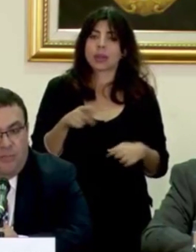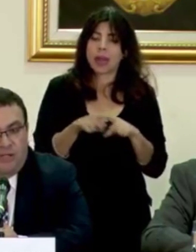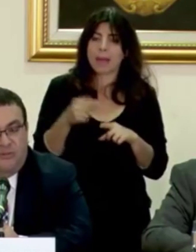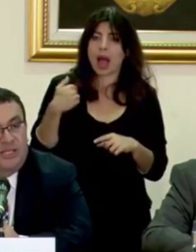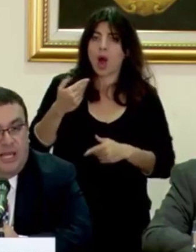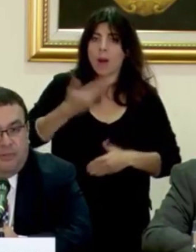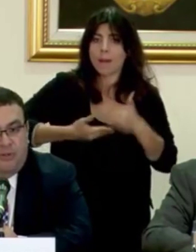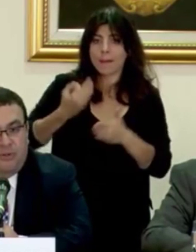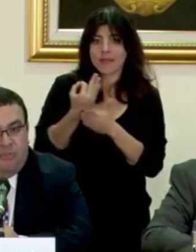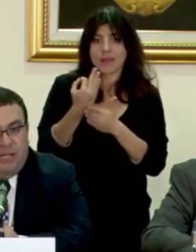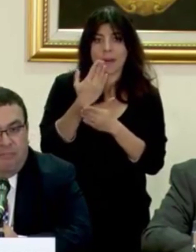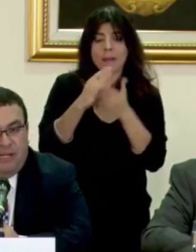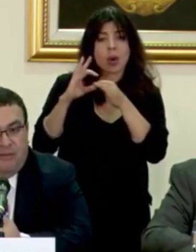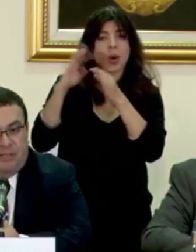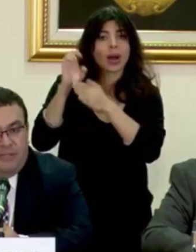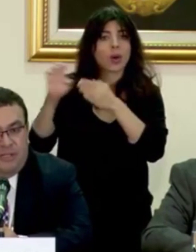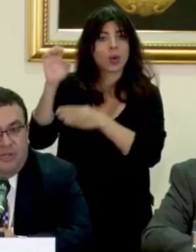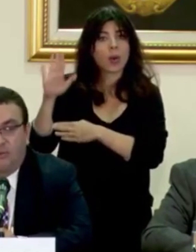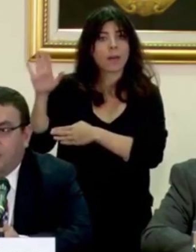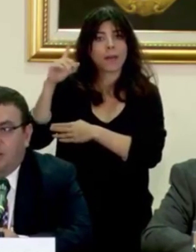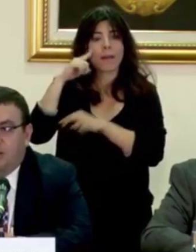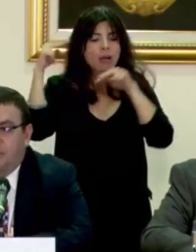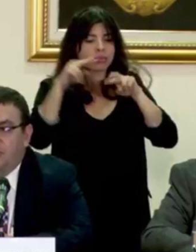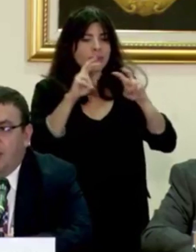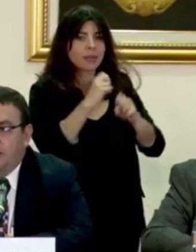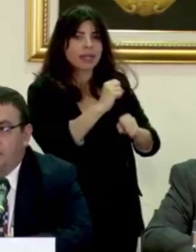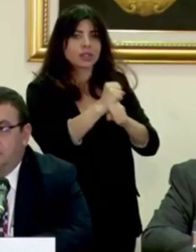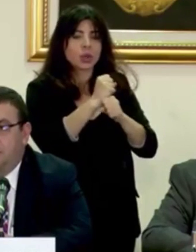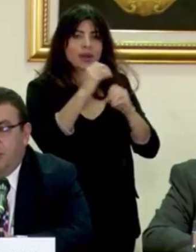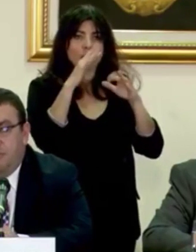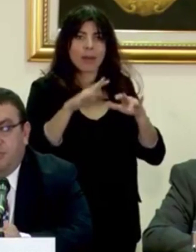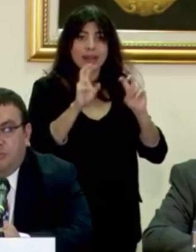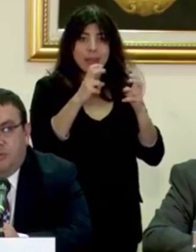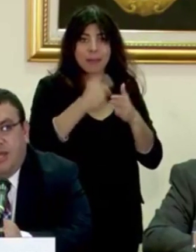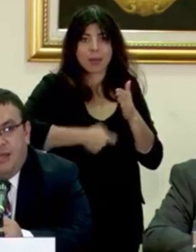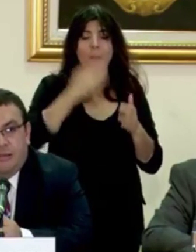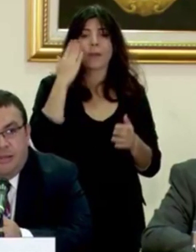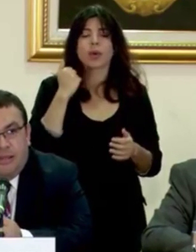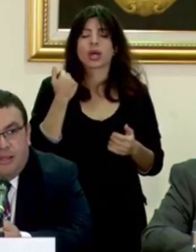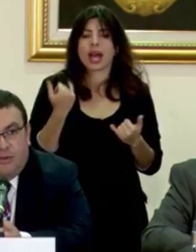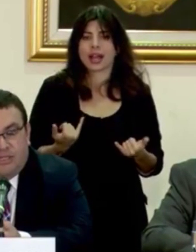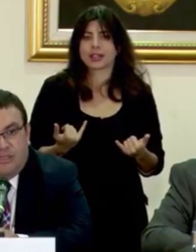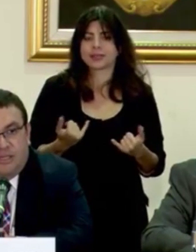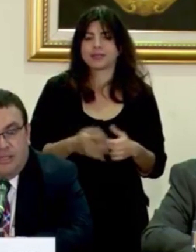también con una cooperación financiada por la Unión Europea para ver temas de seguridad informática en temas fiscales, porque se nos ha